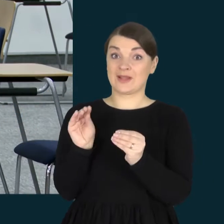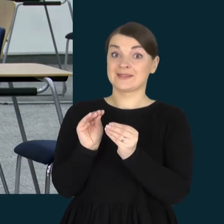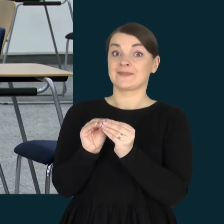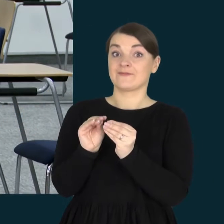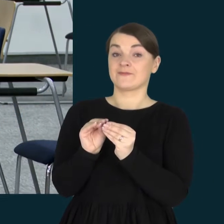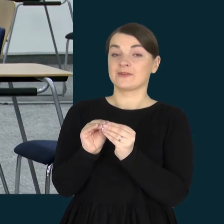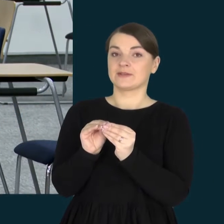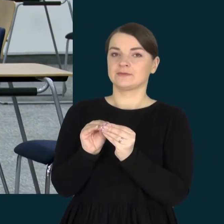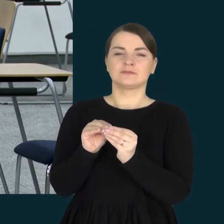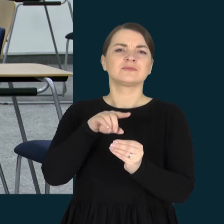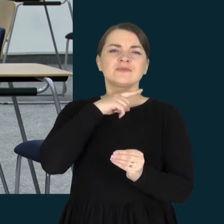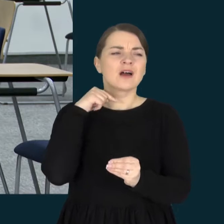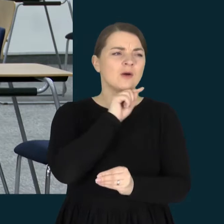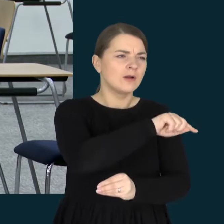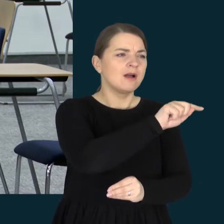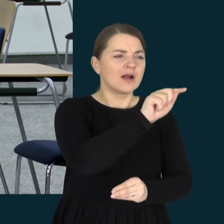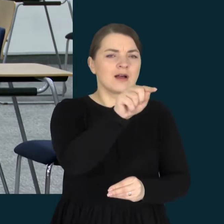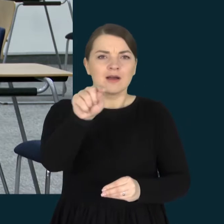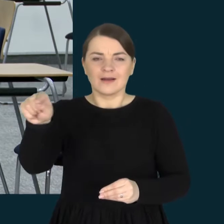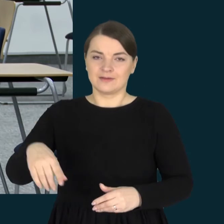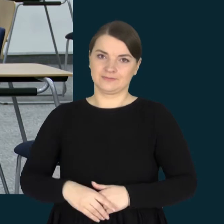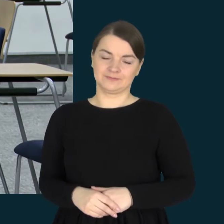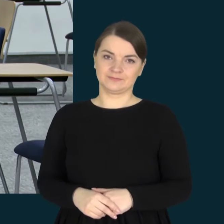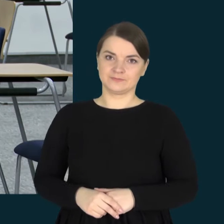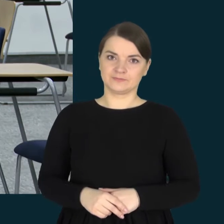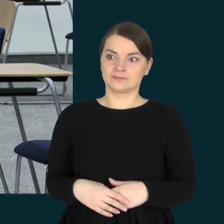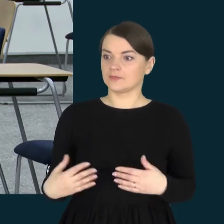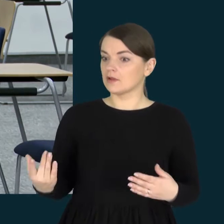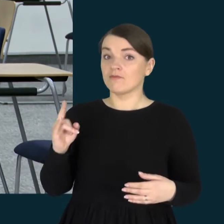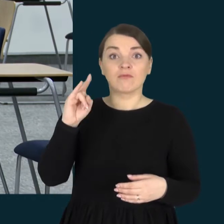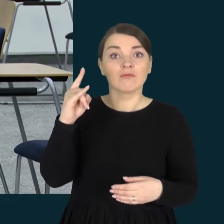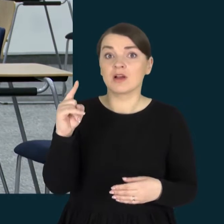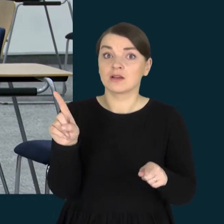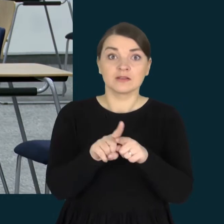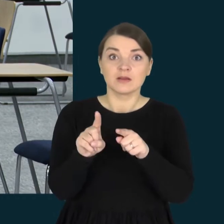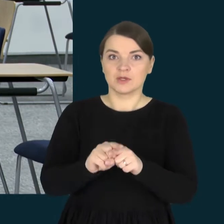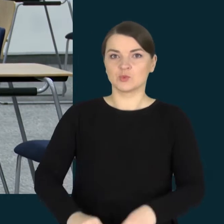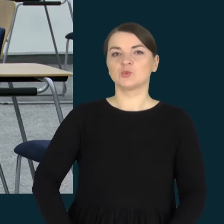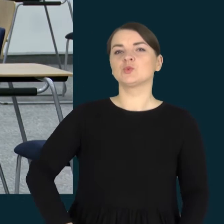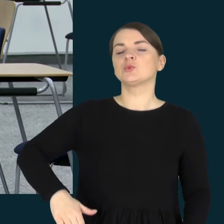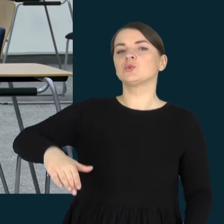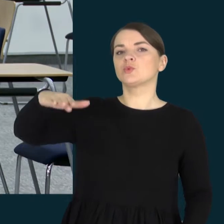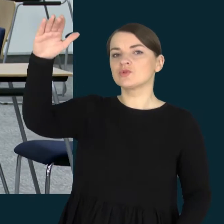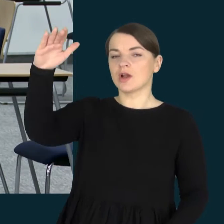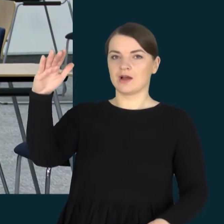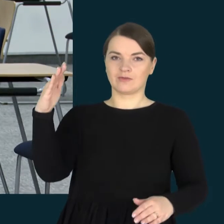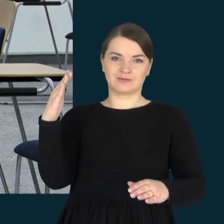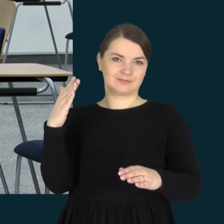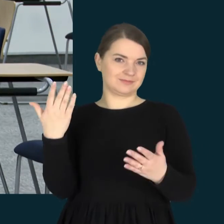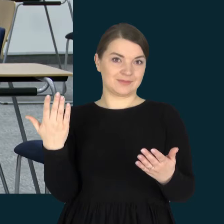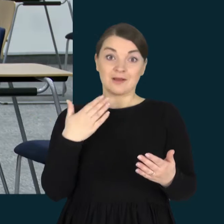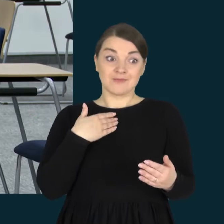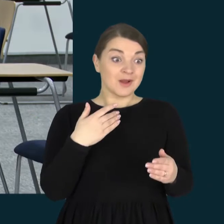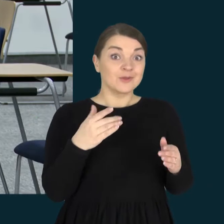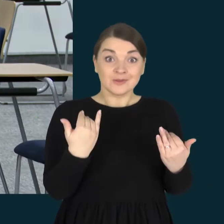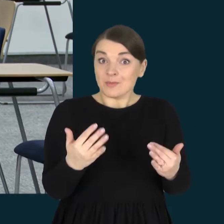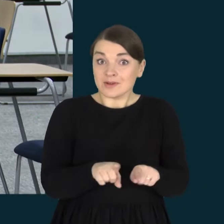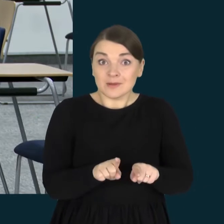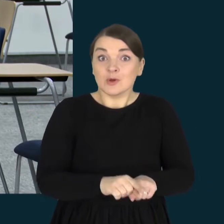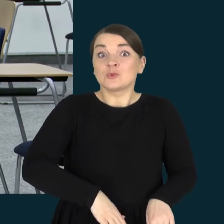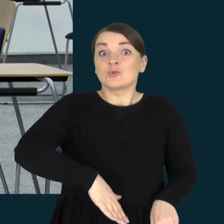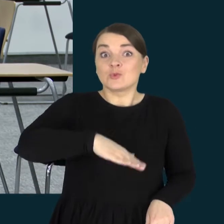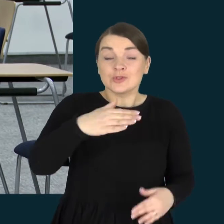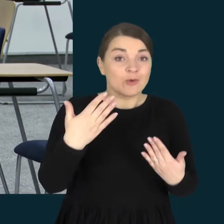Daug tokių tėvų esu sutikus, kurių vaikai išaugo, beje mano vaikas irgi